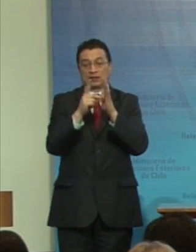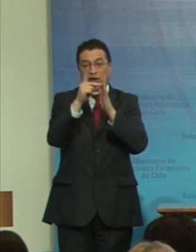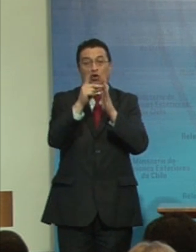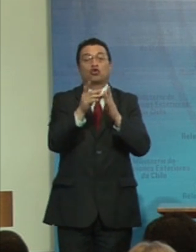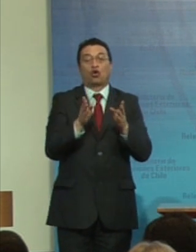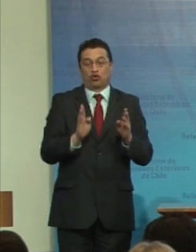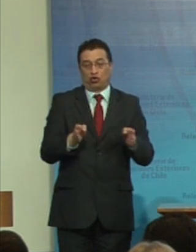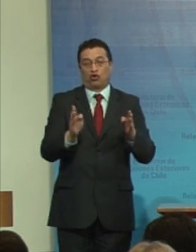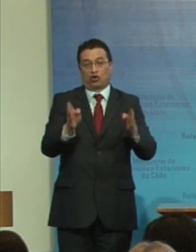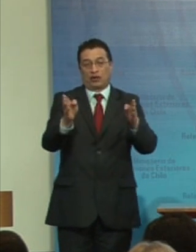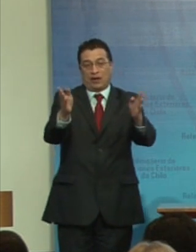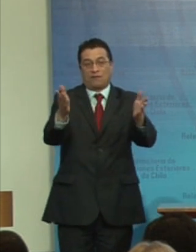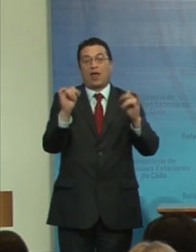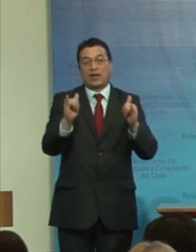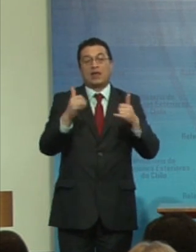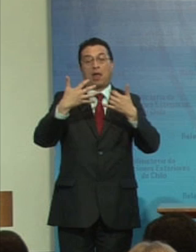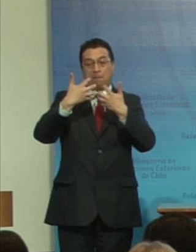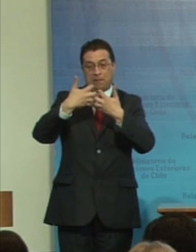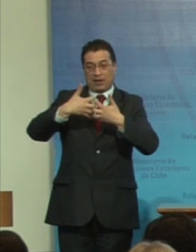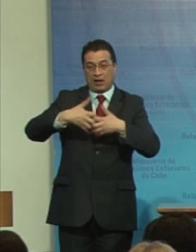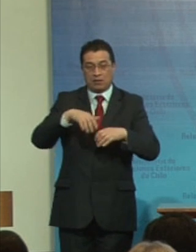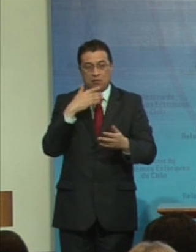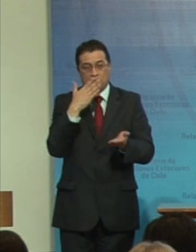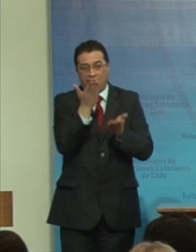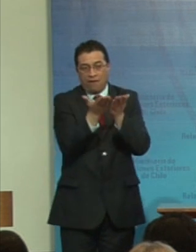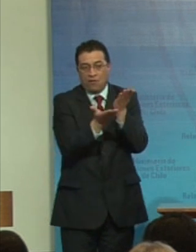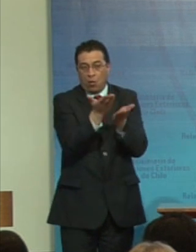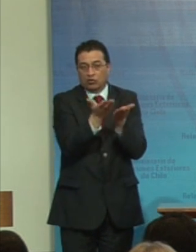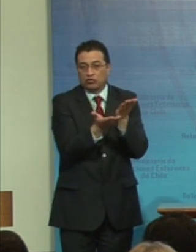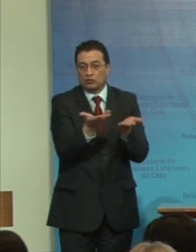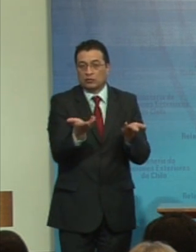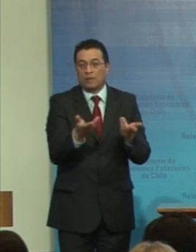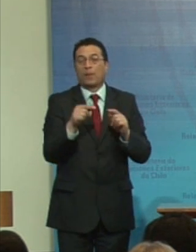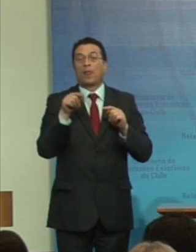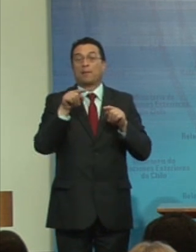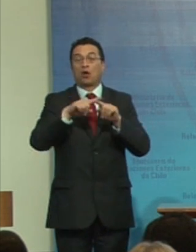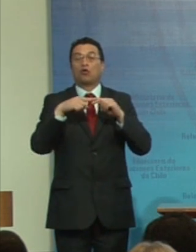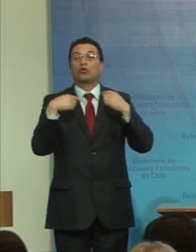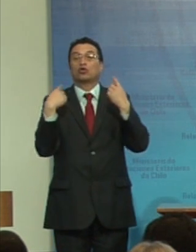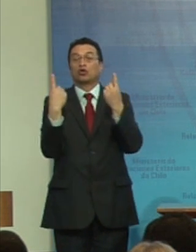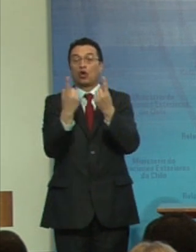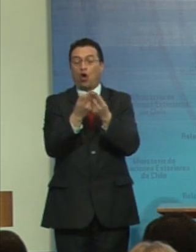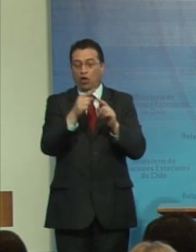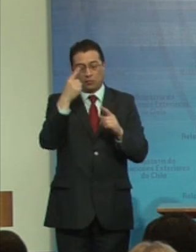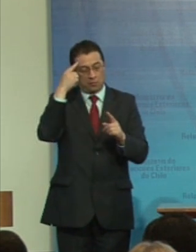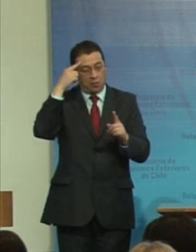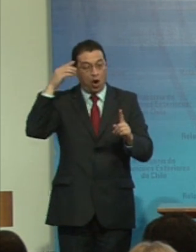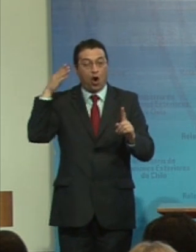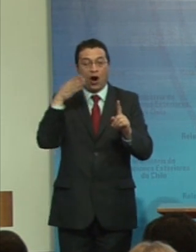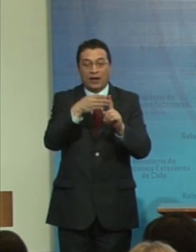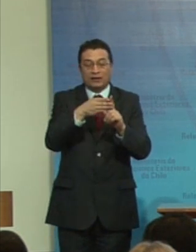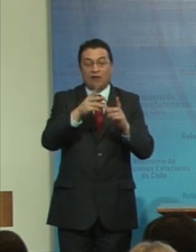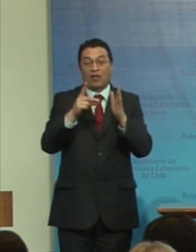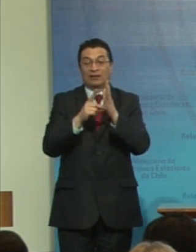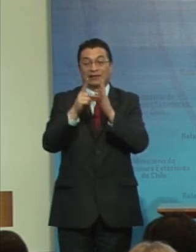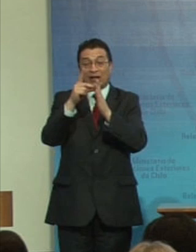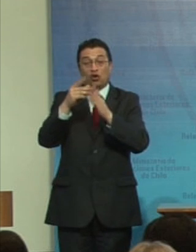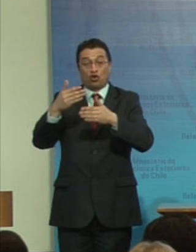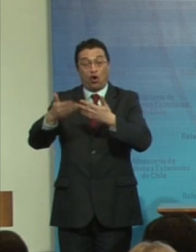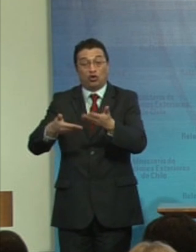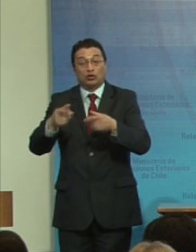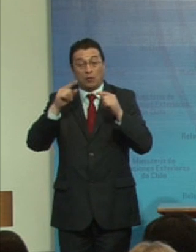sostenible y mecanismos de medición pero todos los objetivos de desarrollo sostenible deben